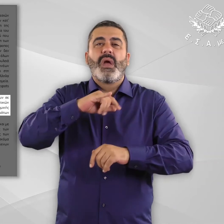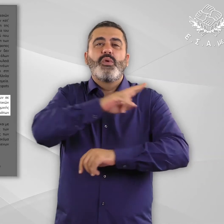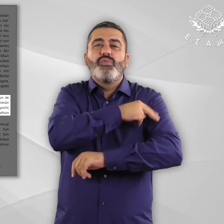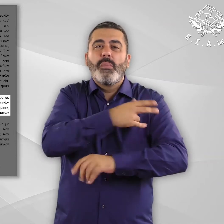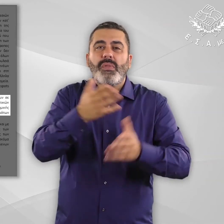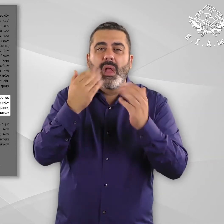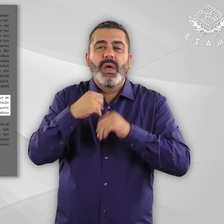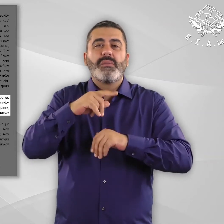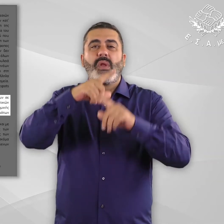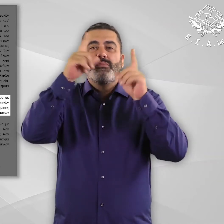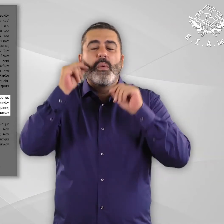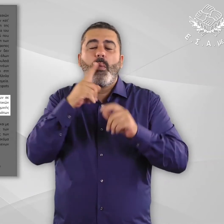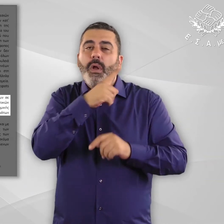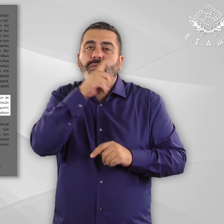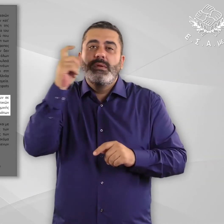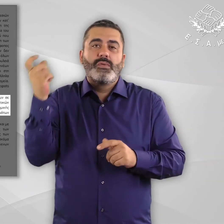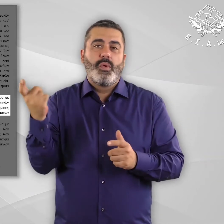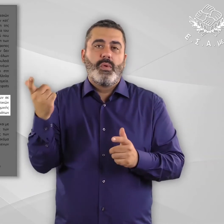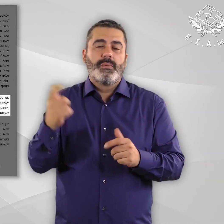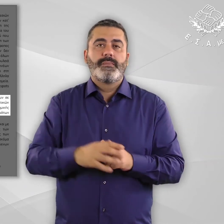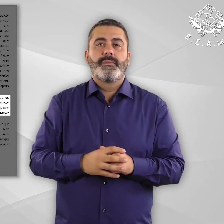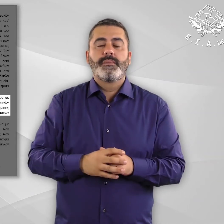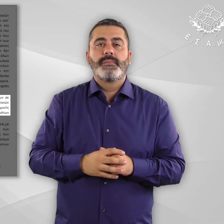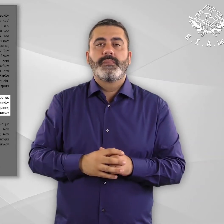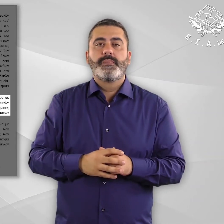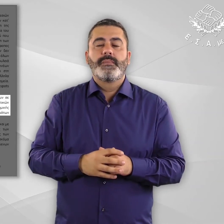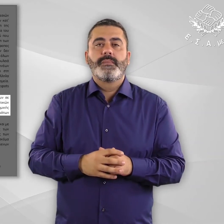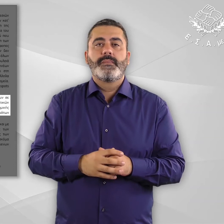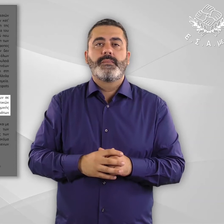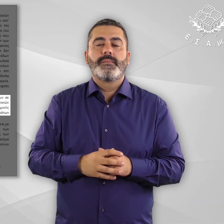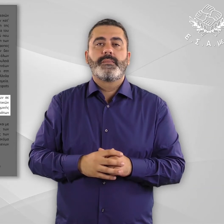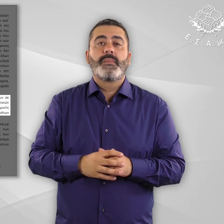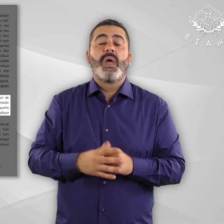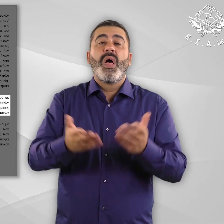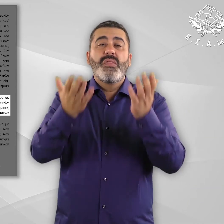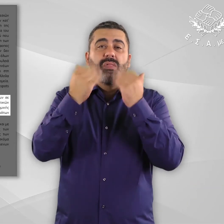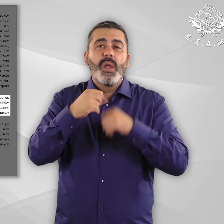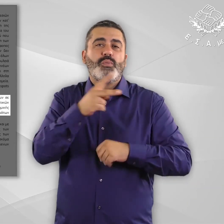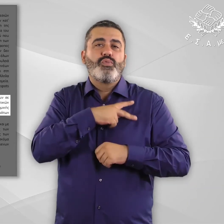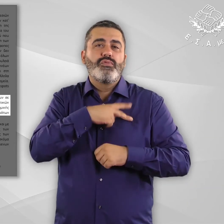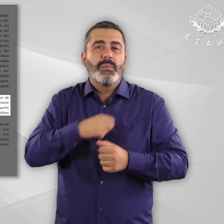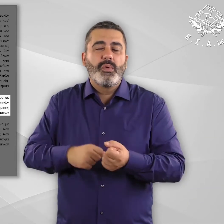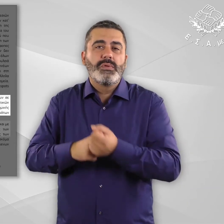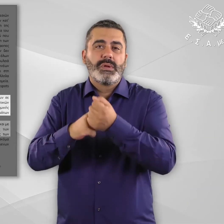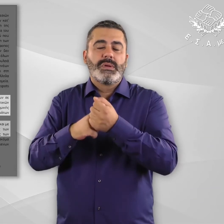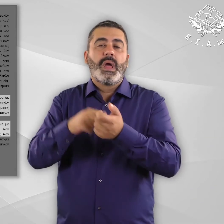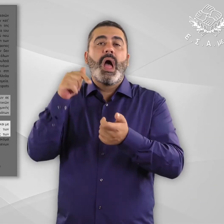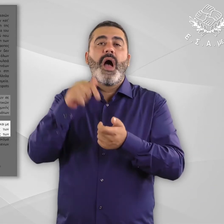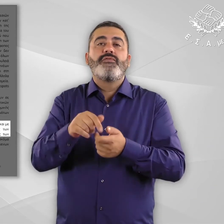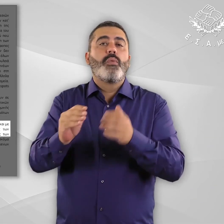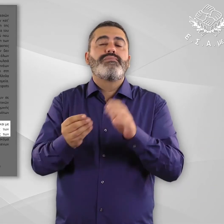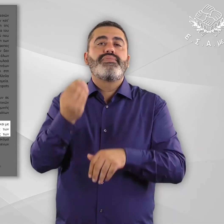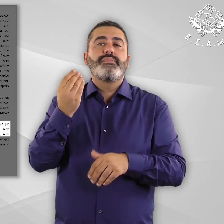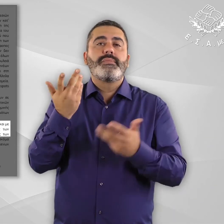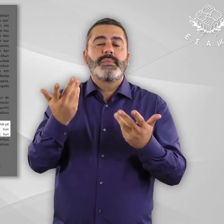η πρόσβαση σε βασικές υπηρεσίες υγειονομικής περίθαλψης και κοινωνικής φροντίδας είναι εκ των πραγμάτων περιορισμένη. Η